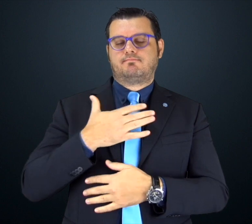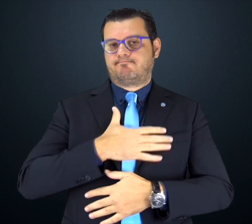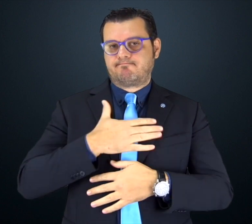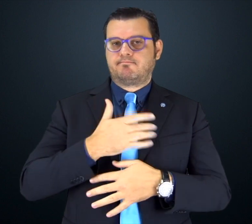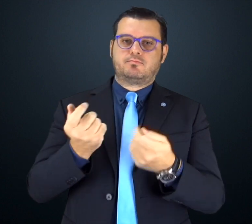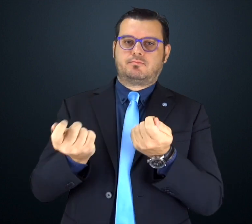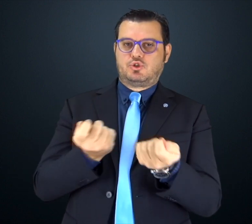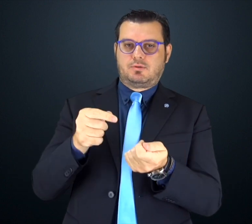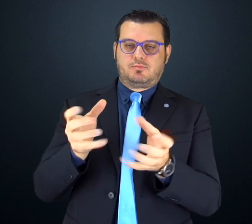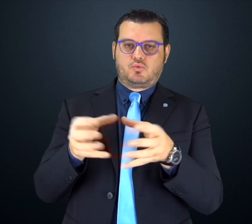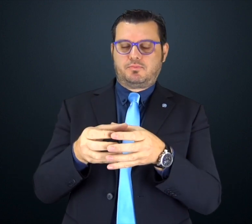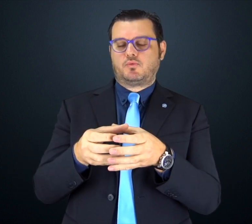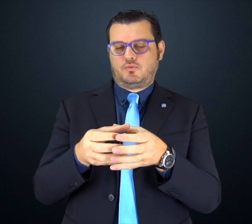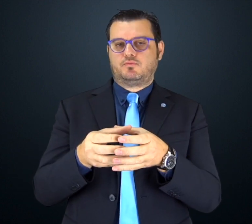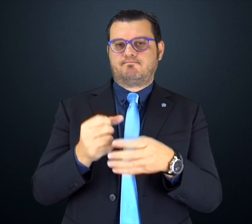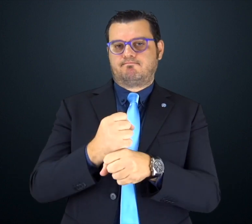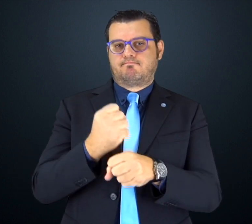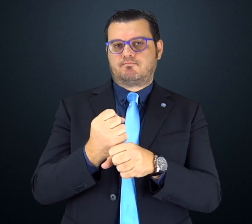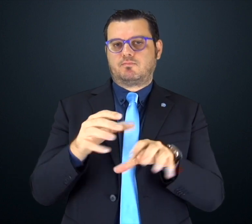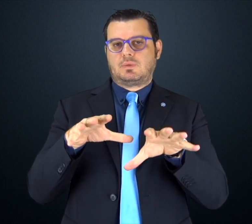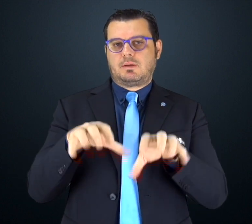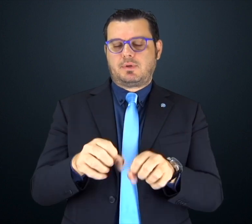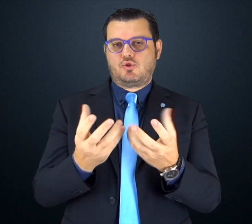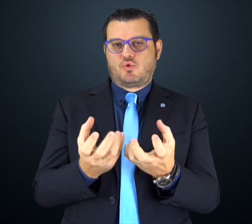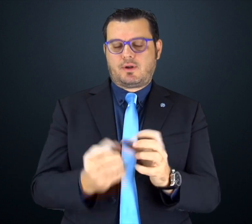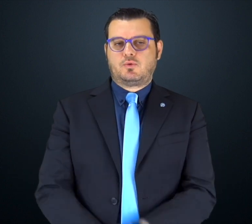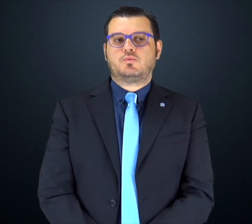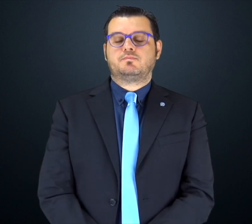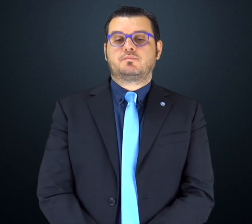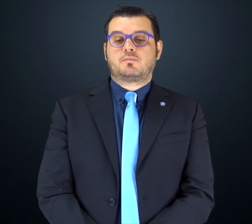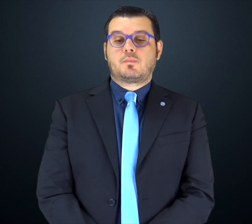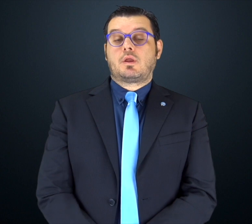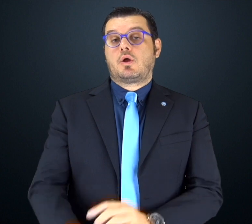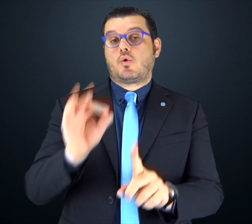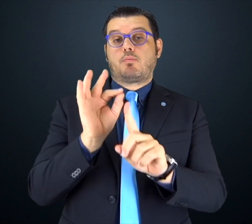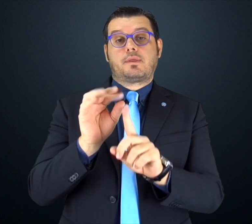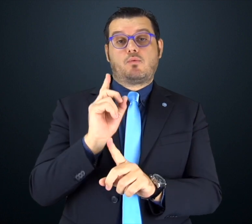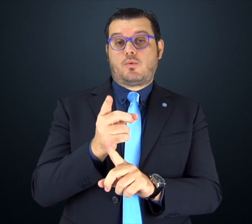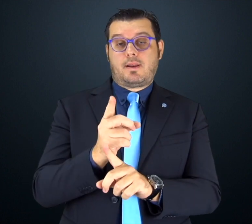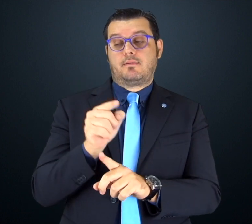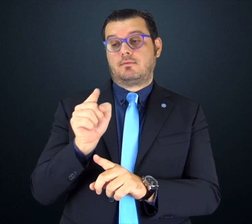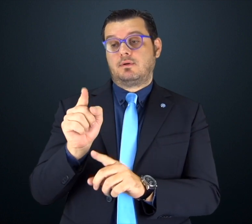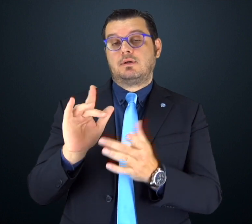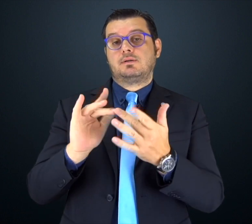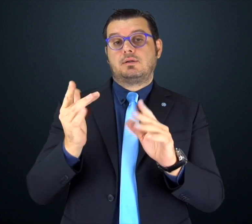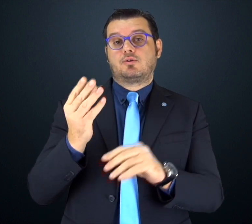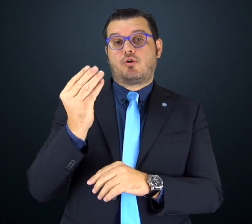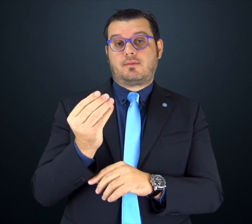si è impegnato duramente per portare a casa un ottimo risultato. L'obiettivo principale era creare un sito completo di informazioni